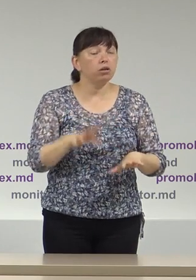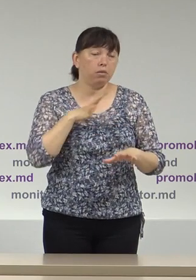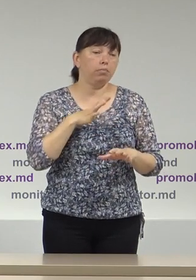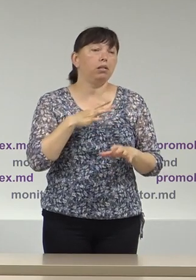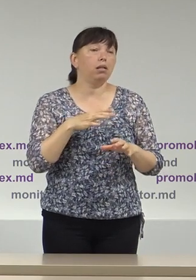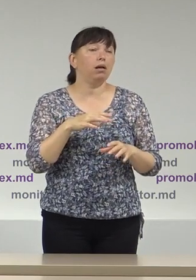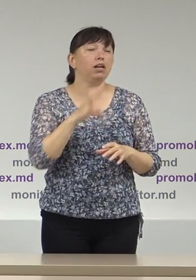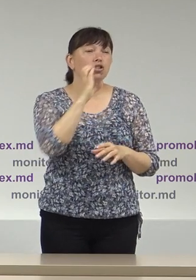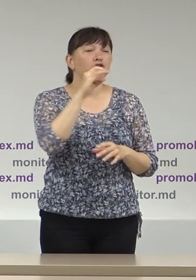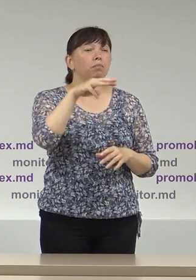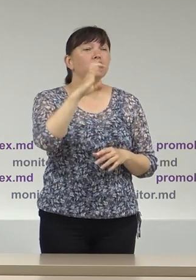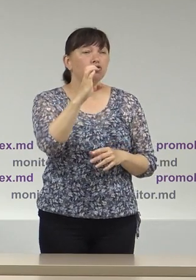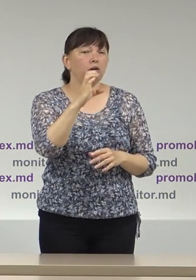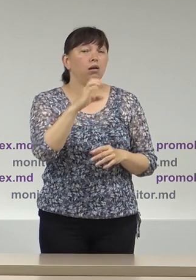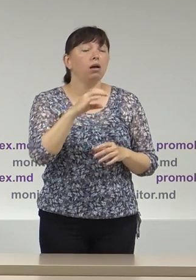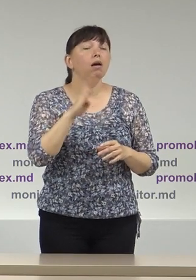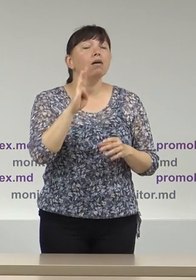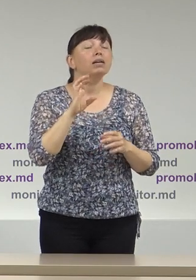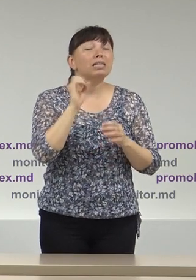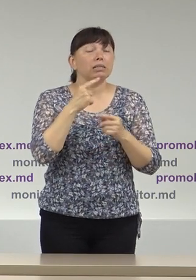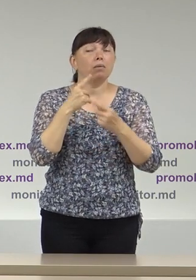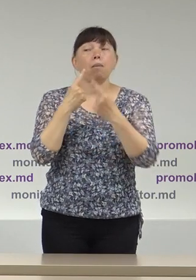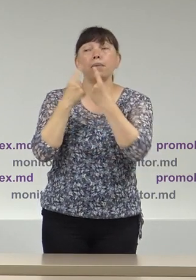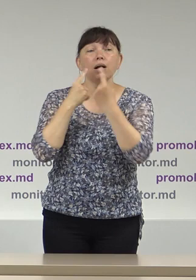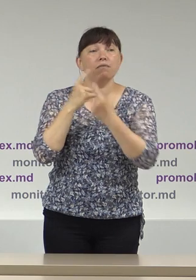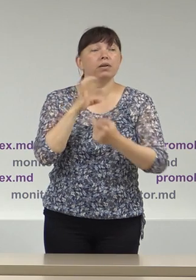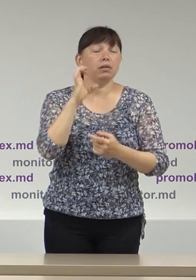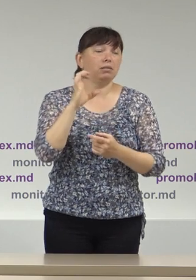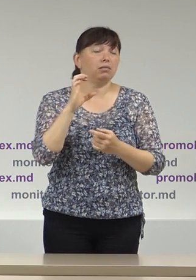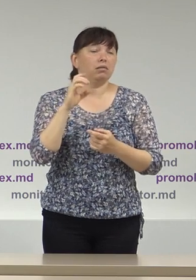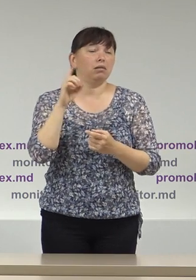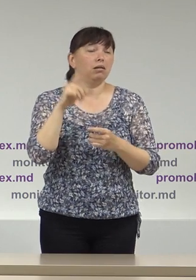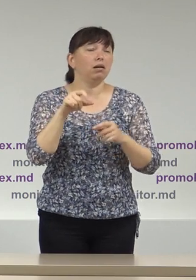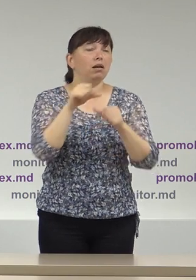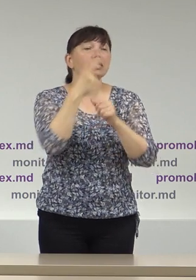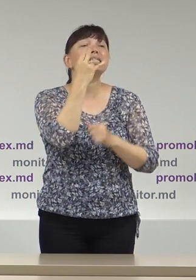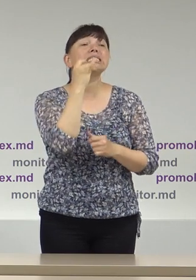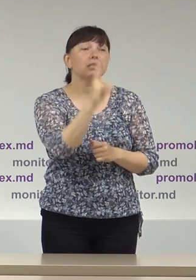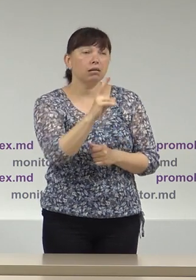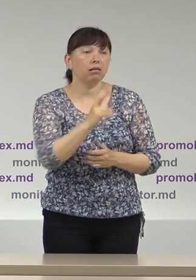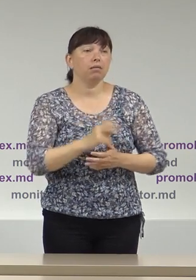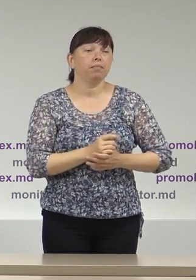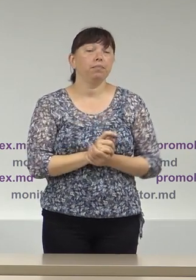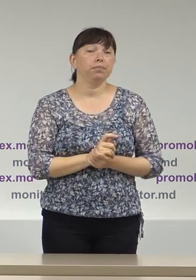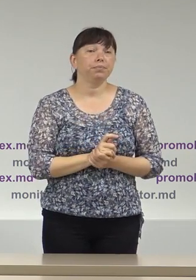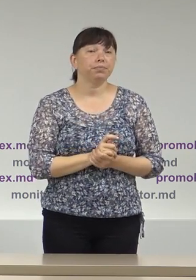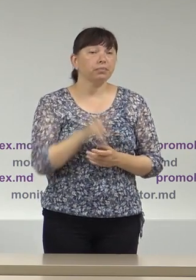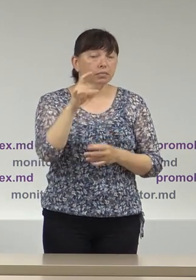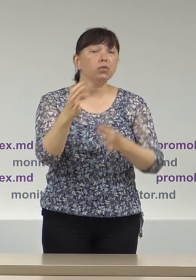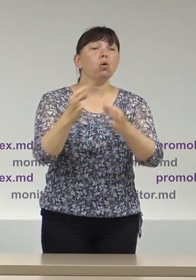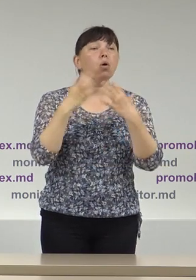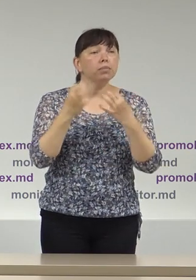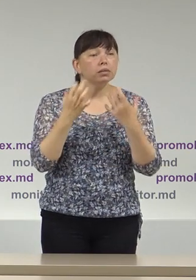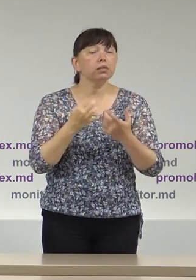reprezentantul CMC în consultare cu un funcționar de la Comisie Electorală Centrală care i-au